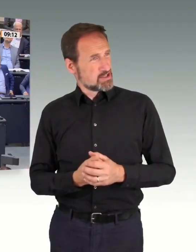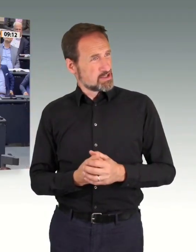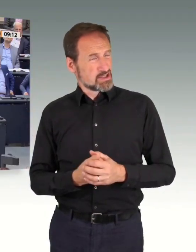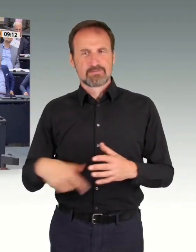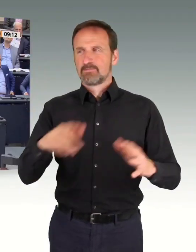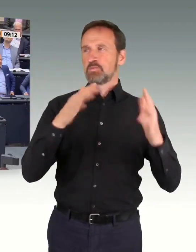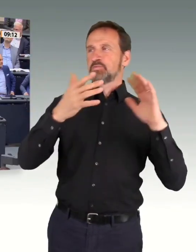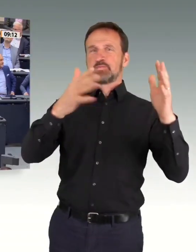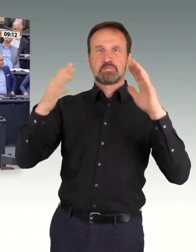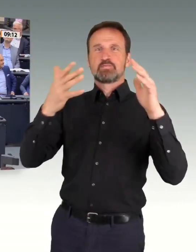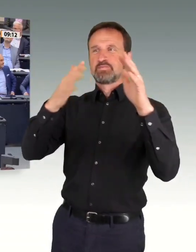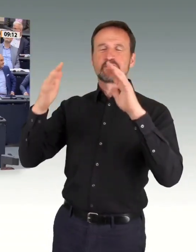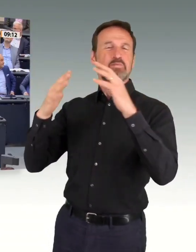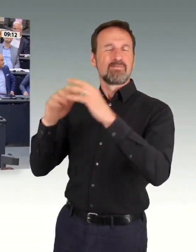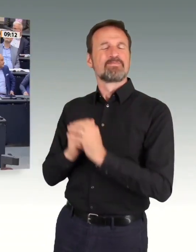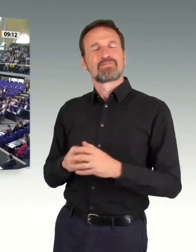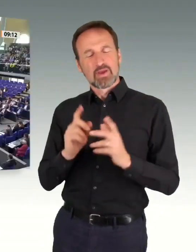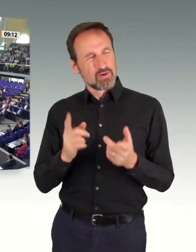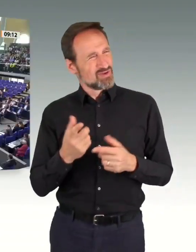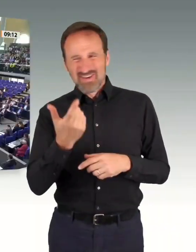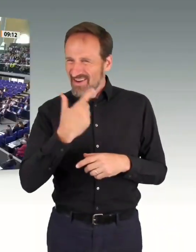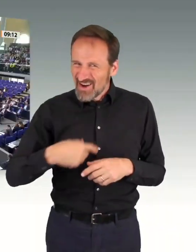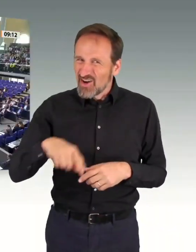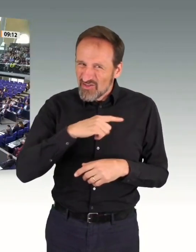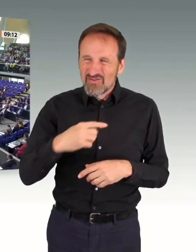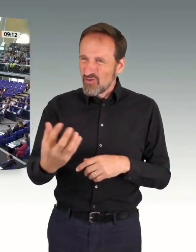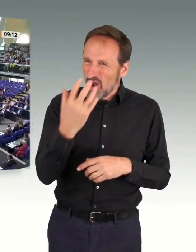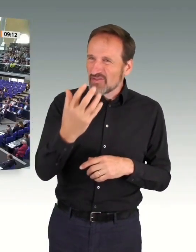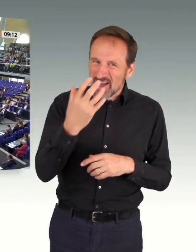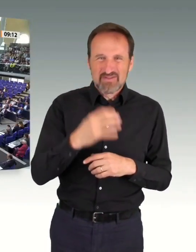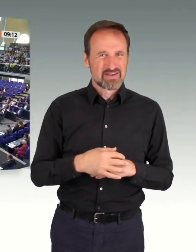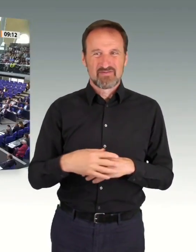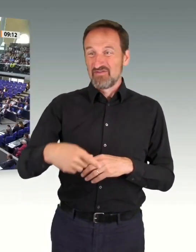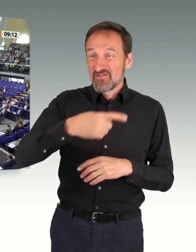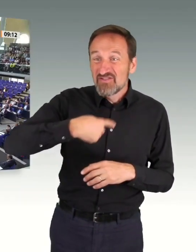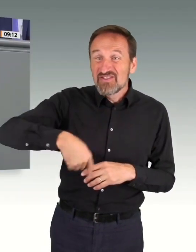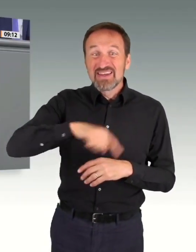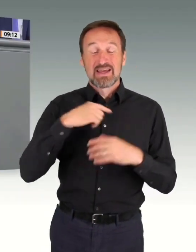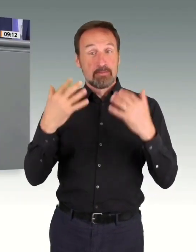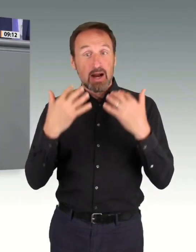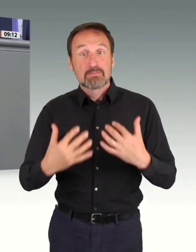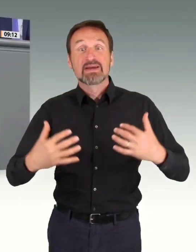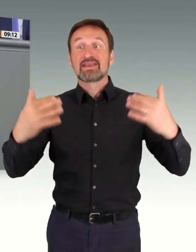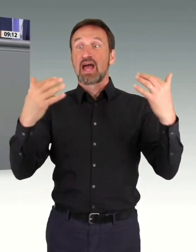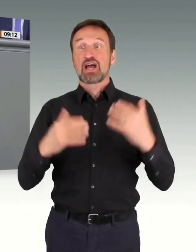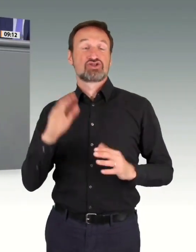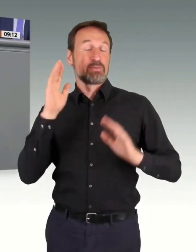würden die parlamentarische Demokratie mit einem verkorksten